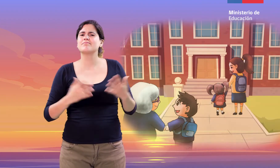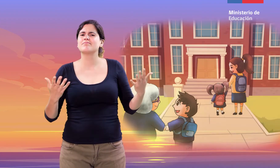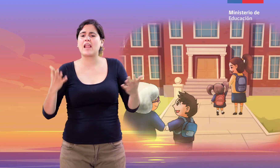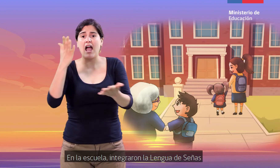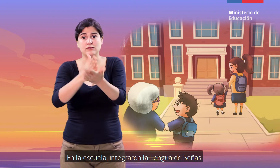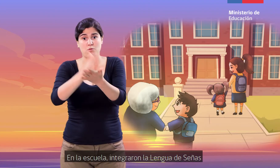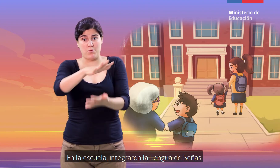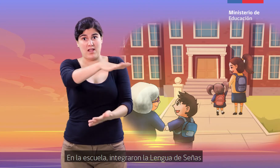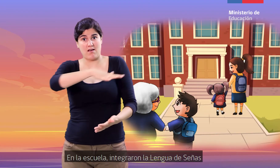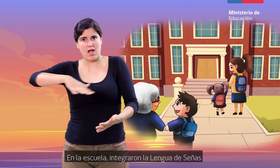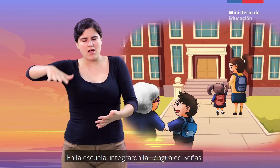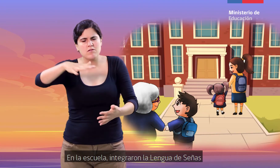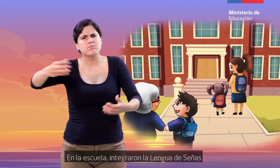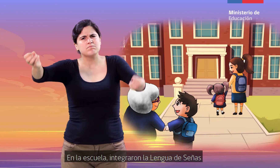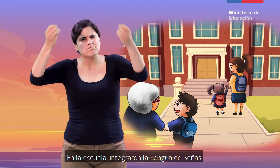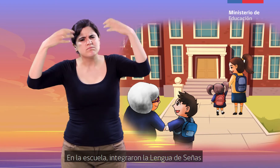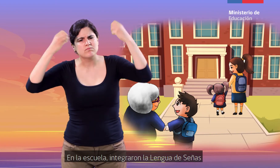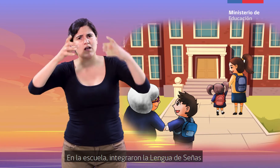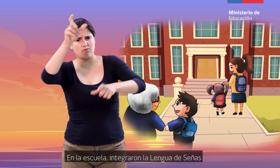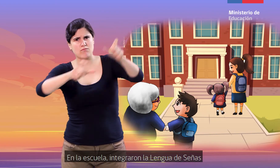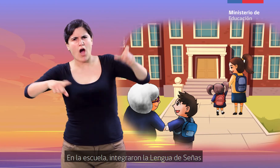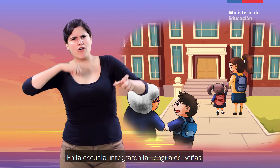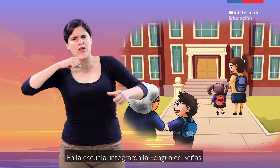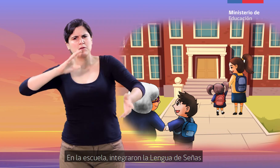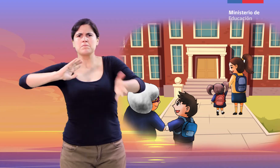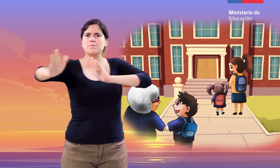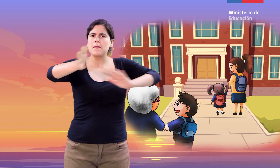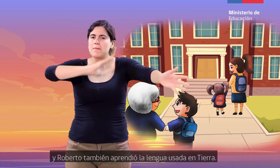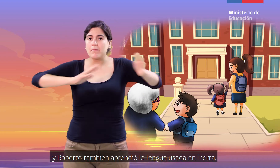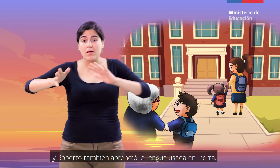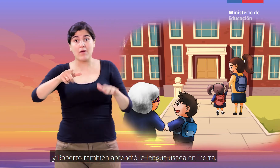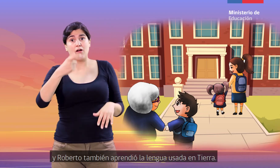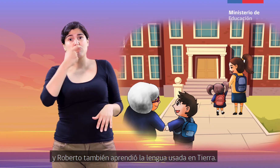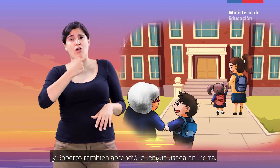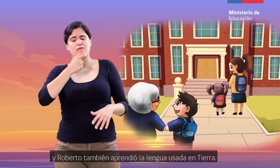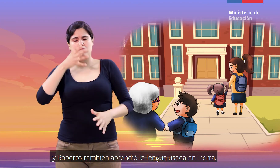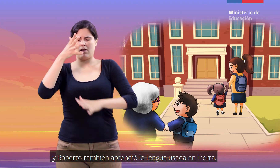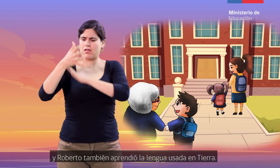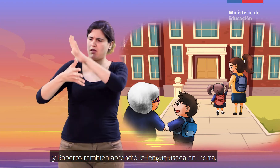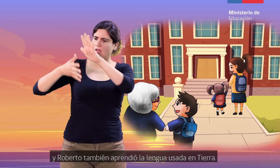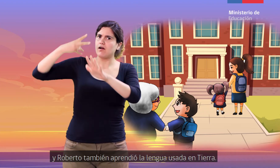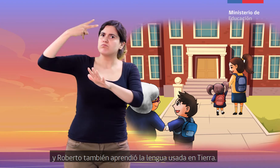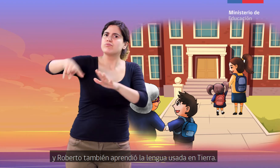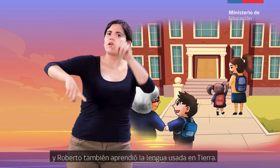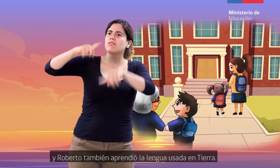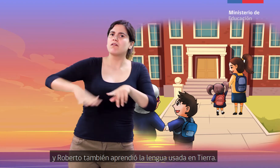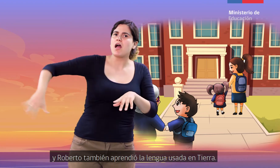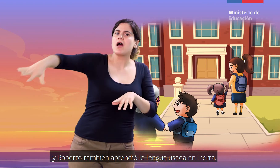En la escuela integraron la lengua de señas y Roberto también aprendió la lengua usada en